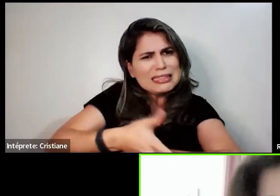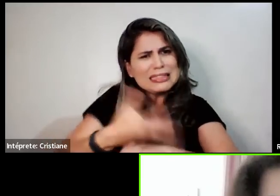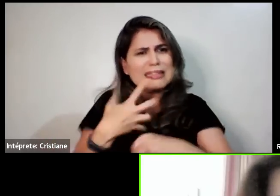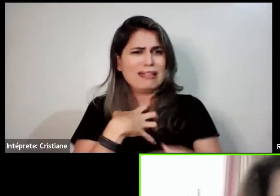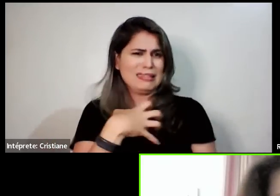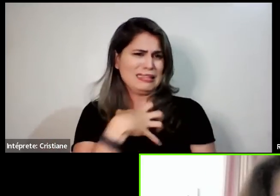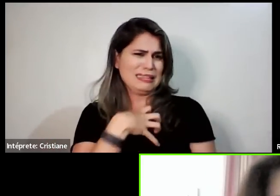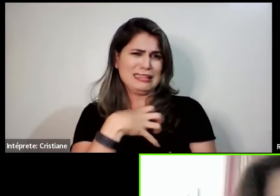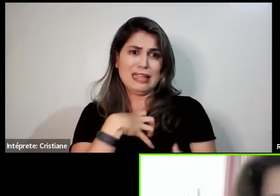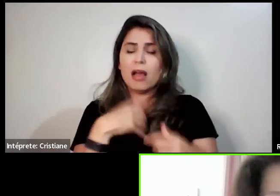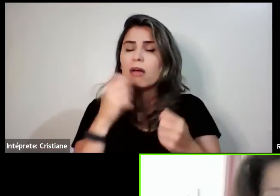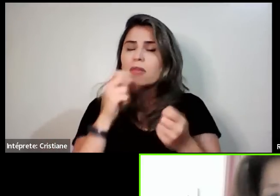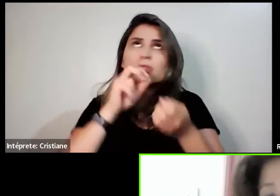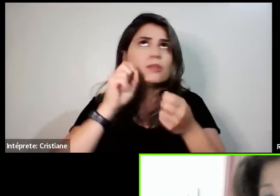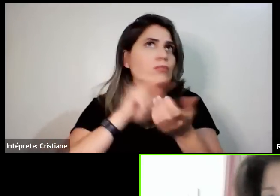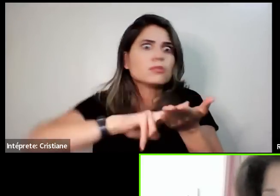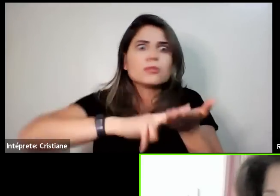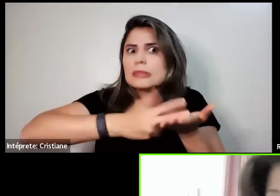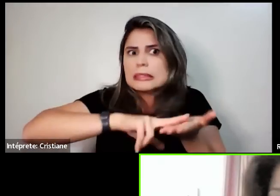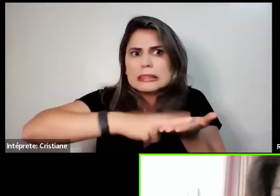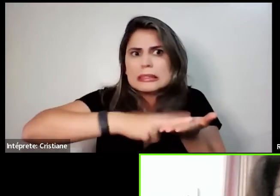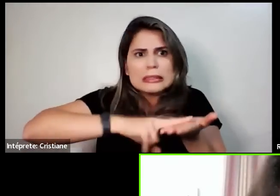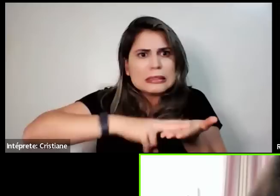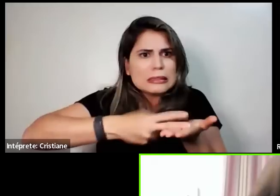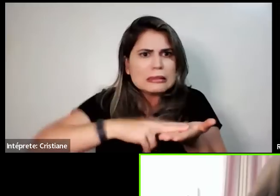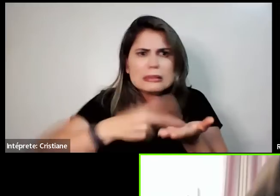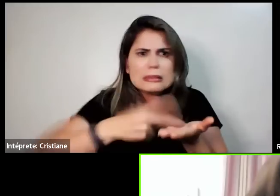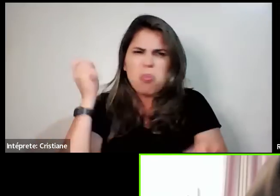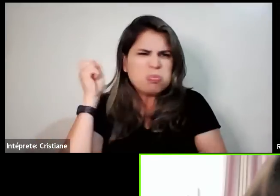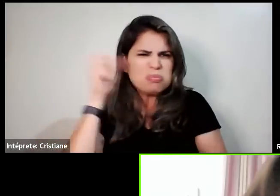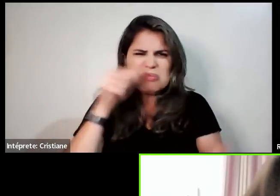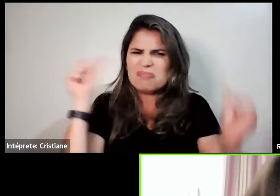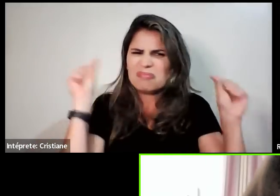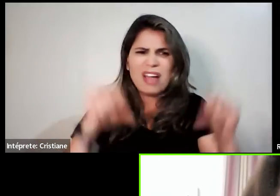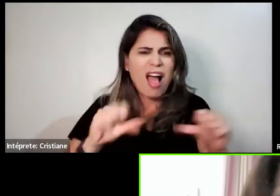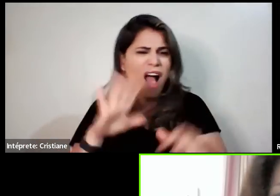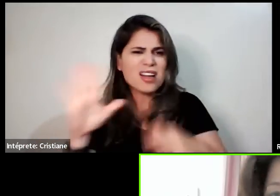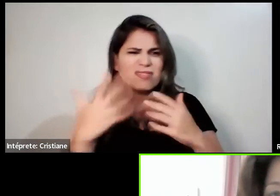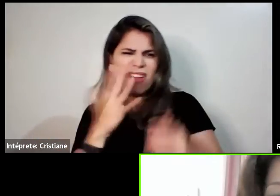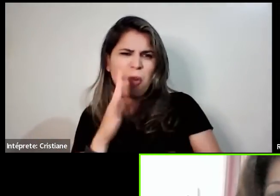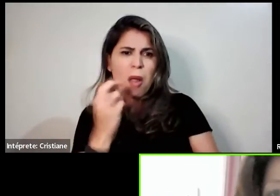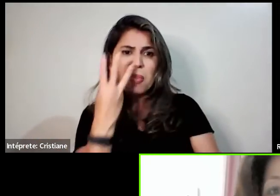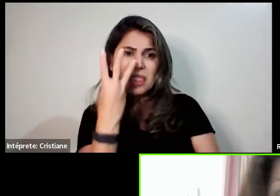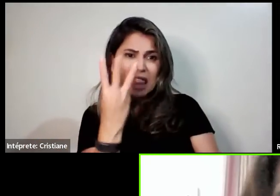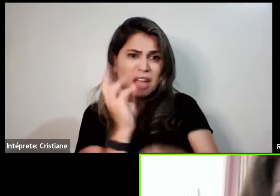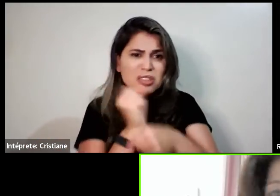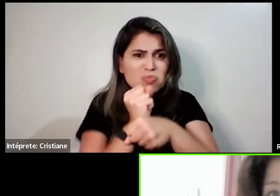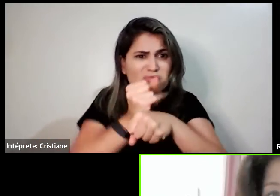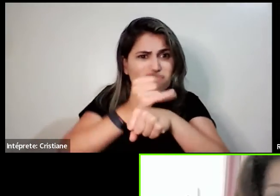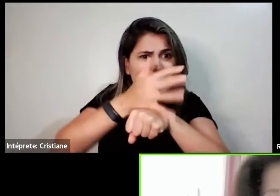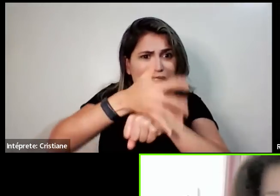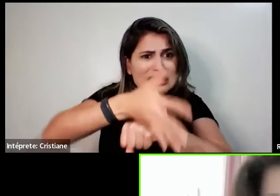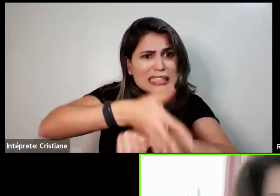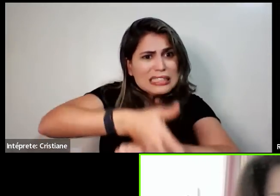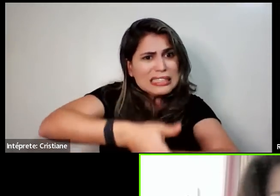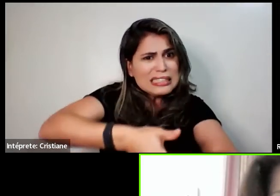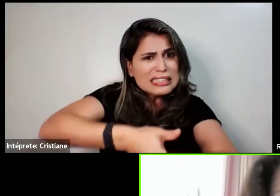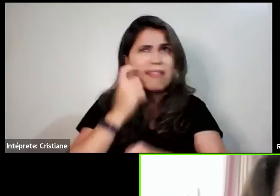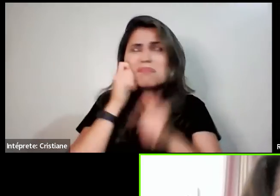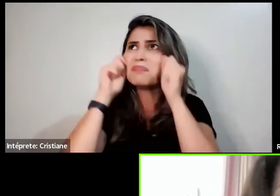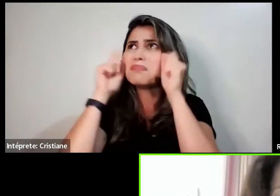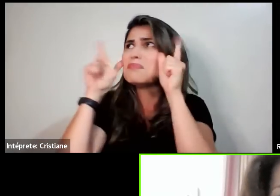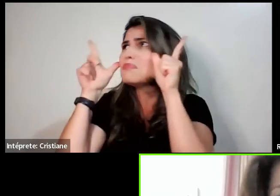consegue pegar no sono tão cedo, pelo menos foi no meu caso. acordava três horas da manhã e só ia dormir de novo seis e meia, sete horas.